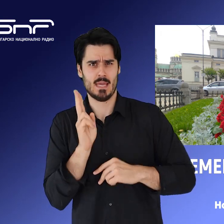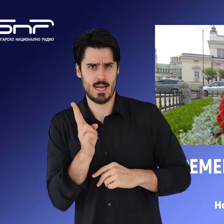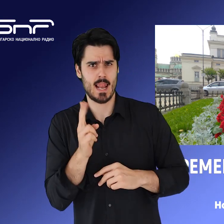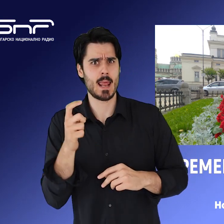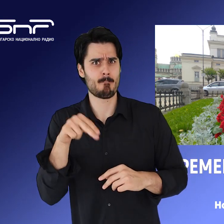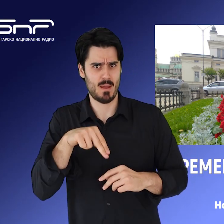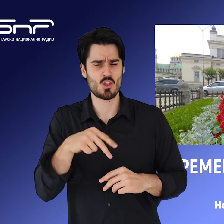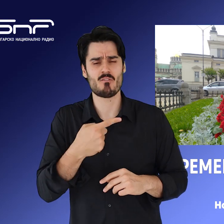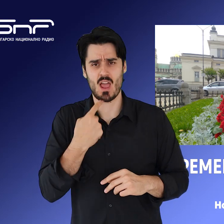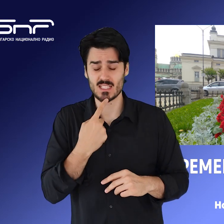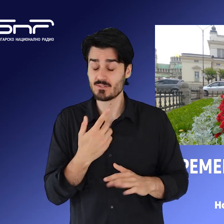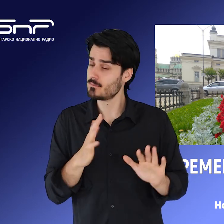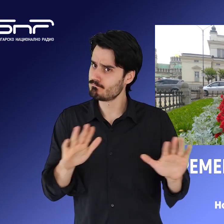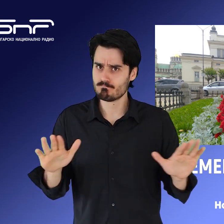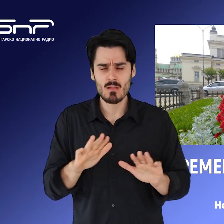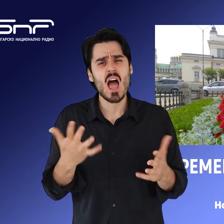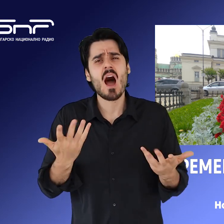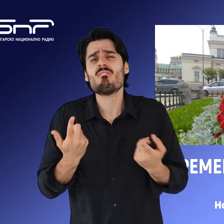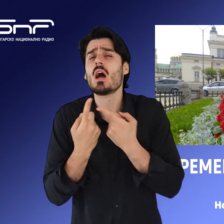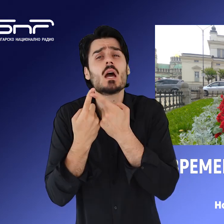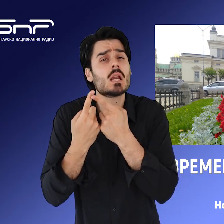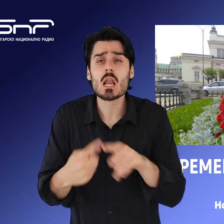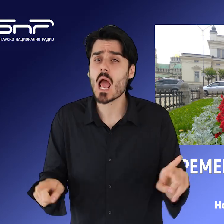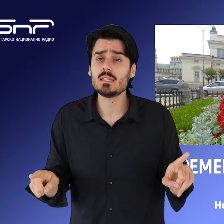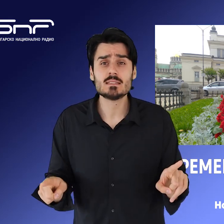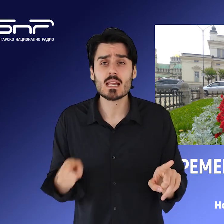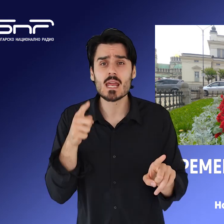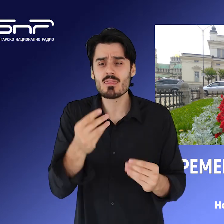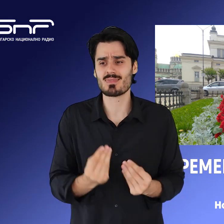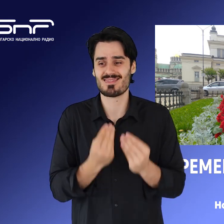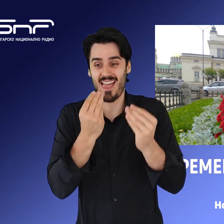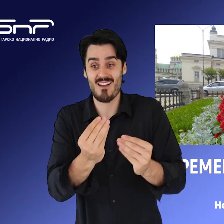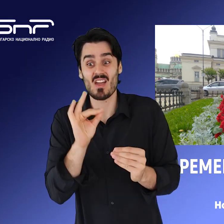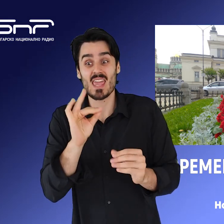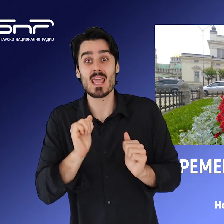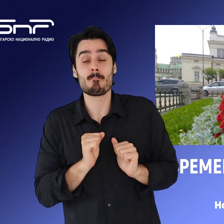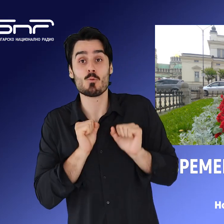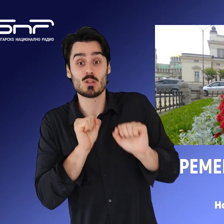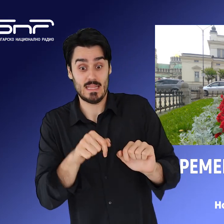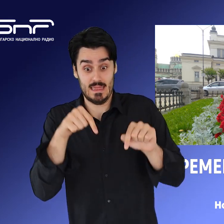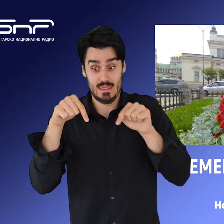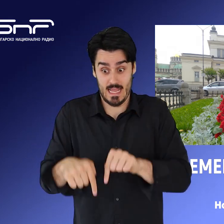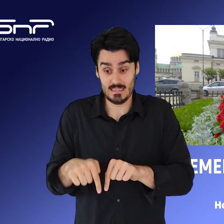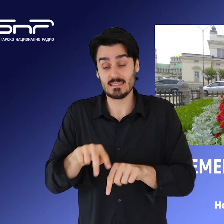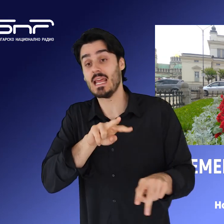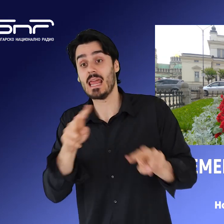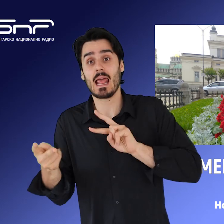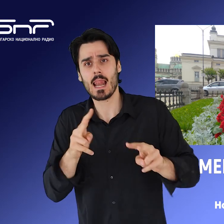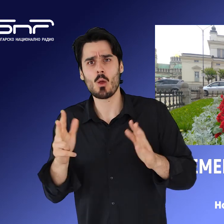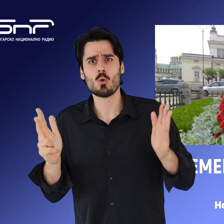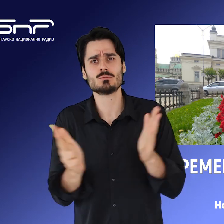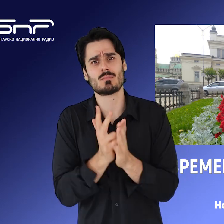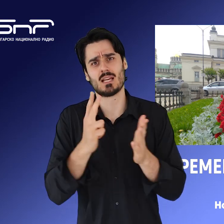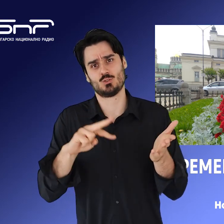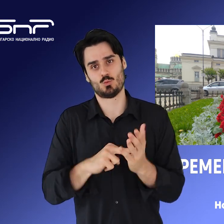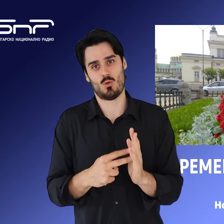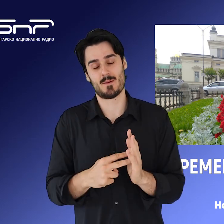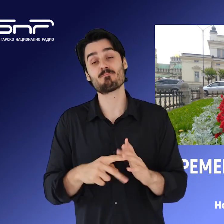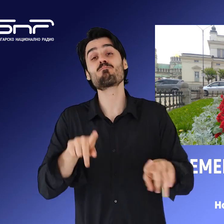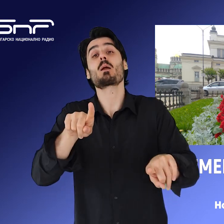даде своят установище, каква е разликата между даването на имунитета днес и на 18 юли? Че прокуратурата